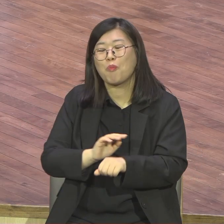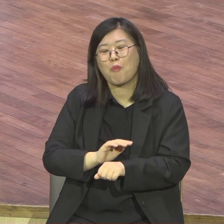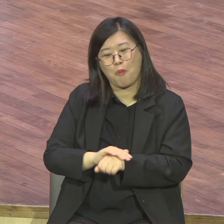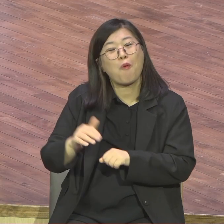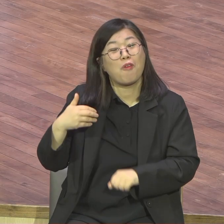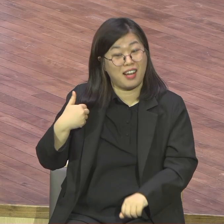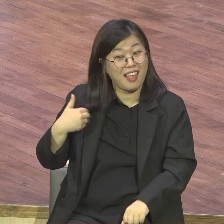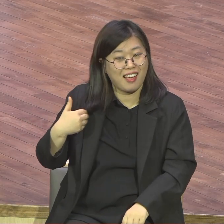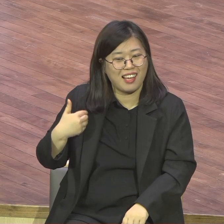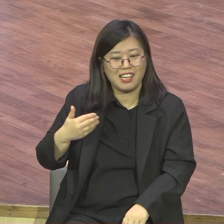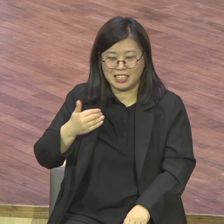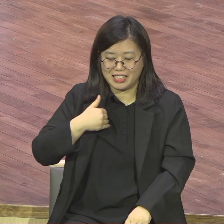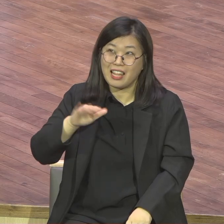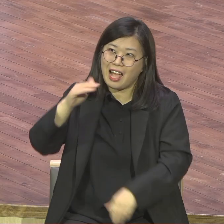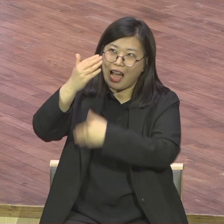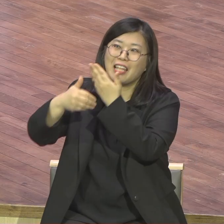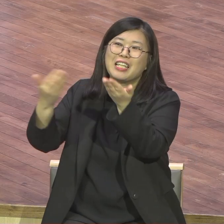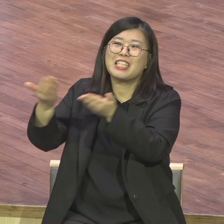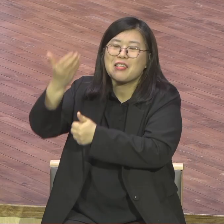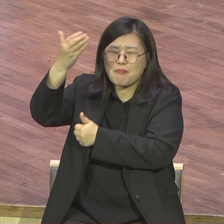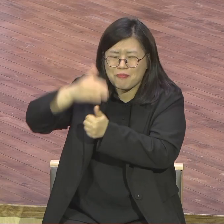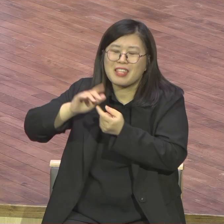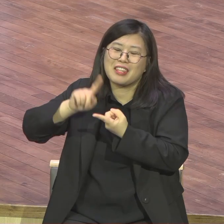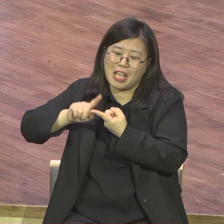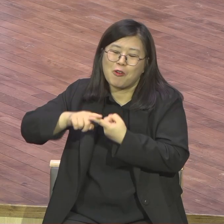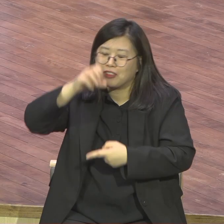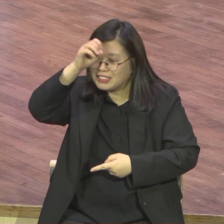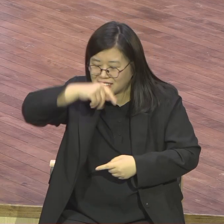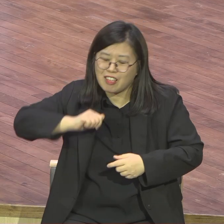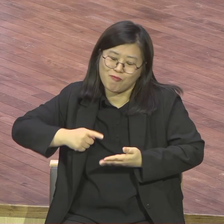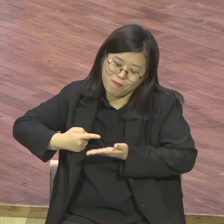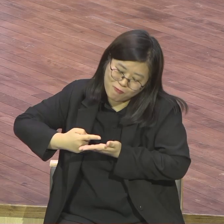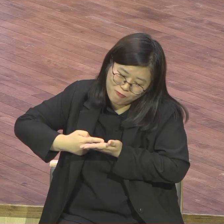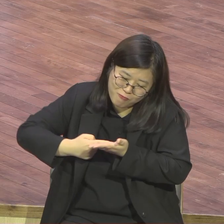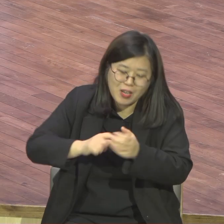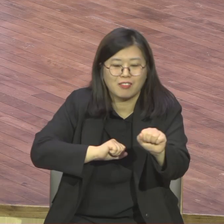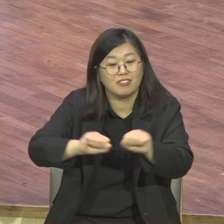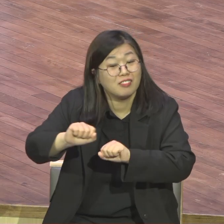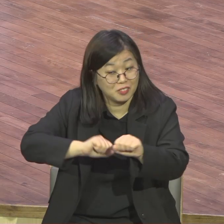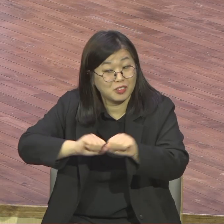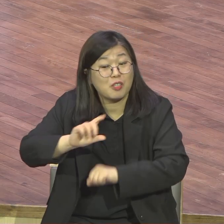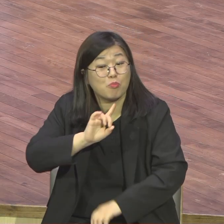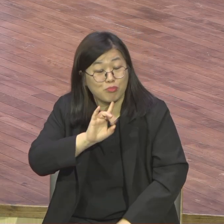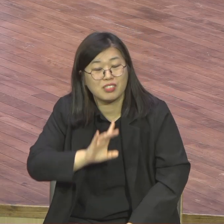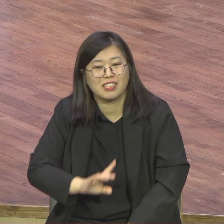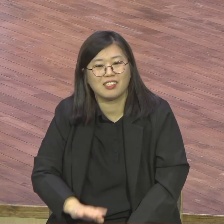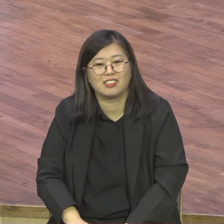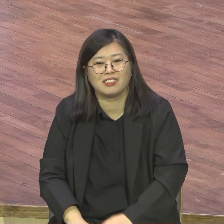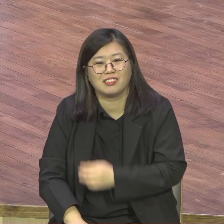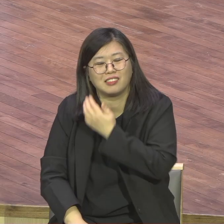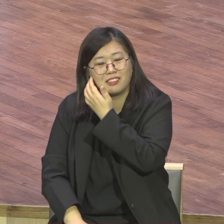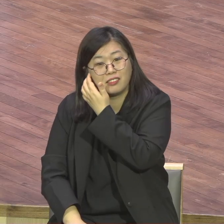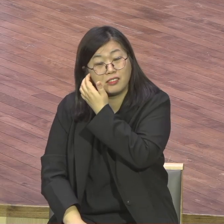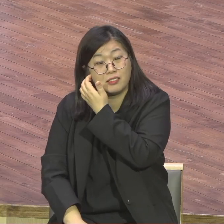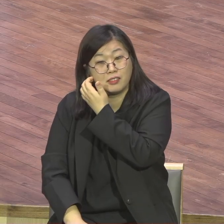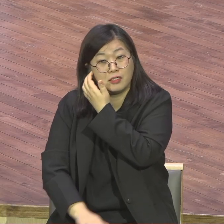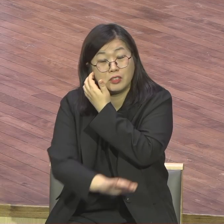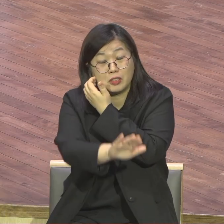2022년 청지기 직분 맡은 여러분 온전히 감당하면 맡은 직분 맡은 직분을 내가